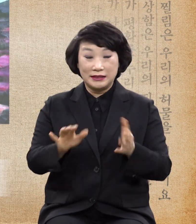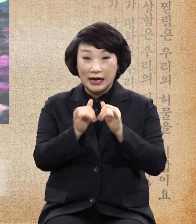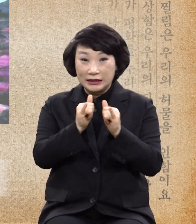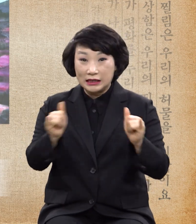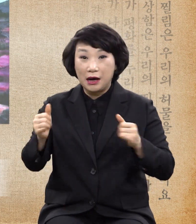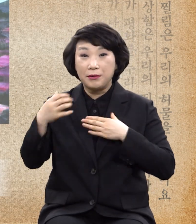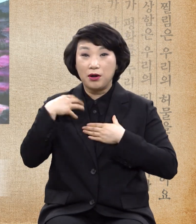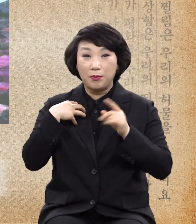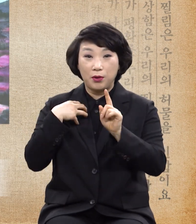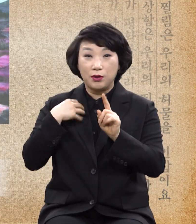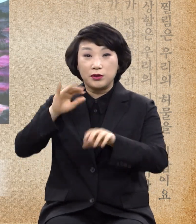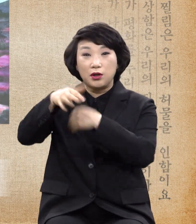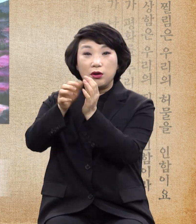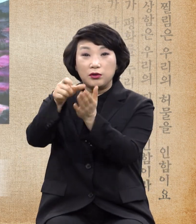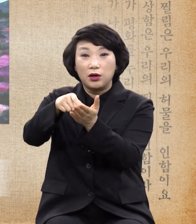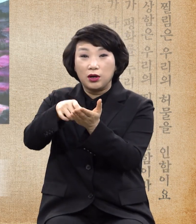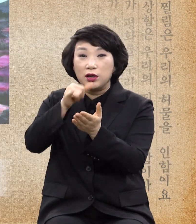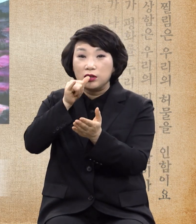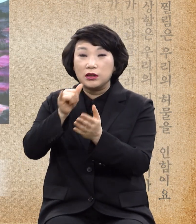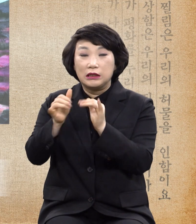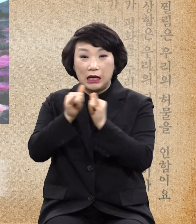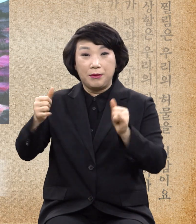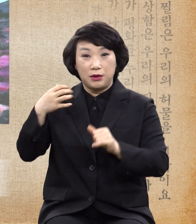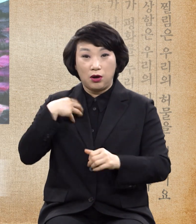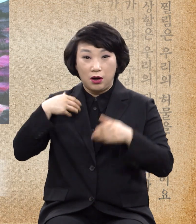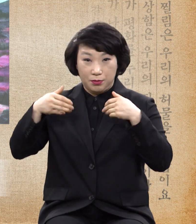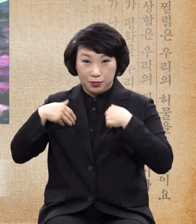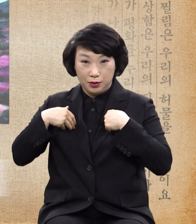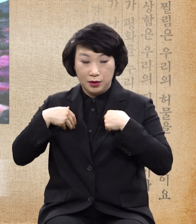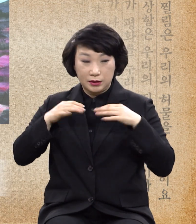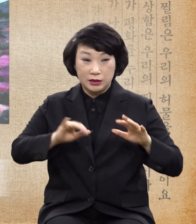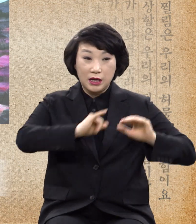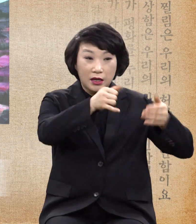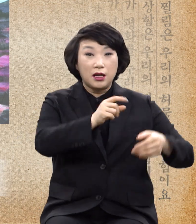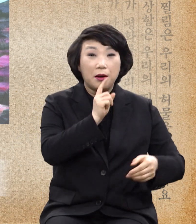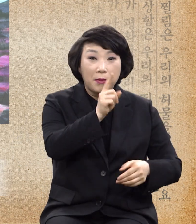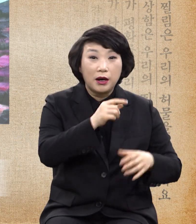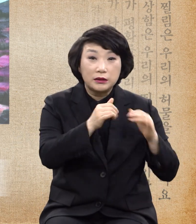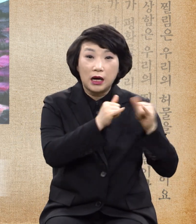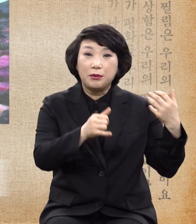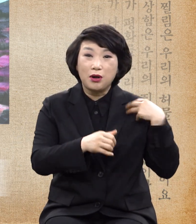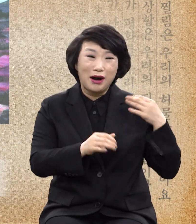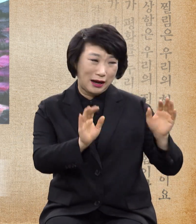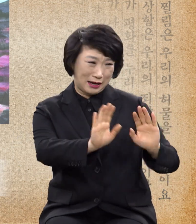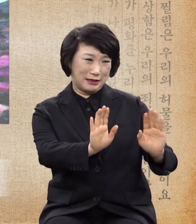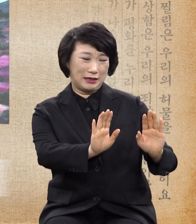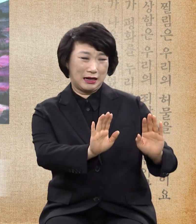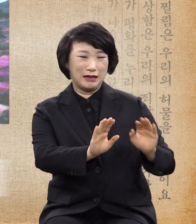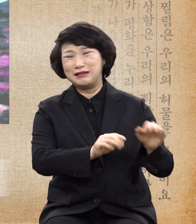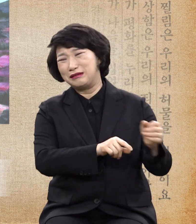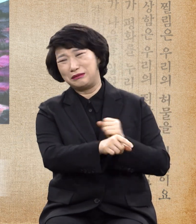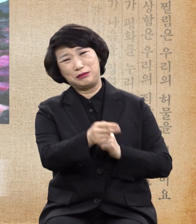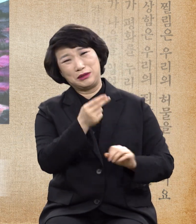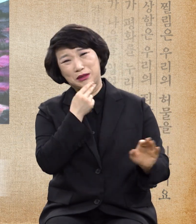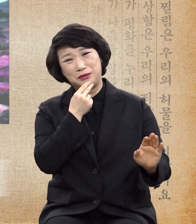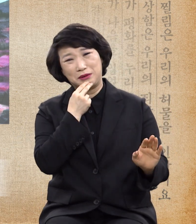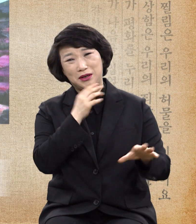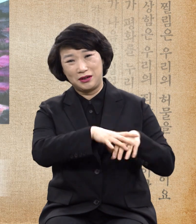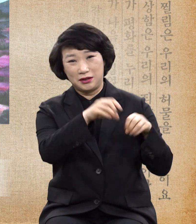성경이 말하는 사람 노릇을 해야지 세상이 말하는 사람 노릇은 의미가 없다 이 말이죠. 네,